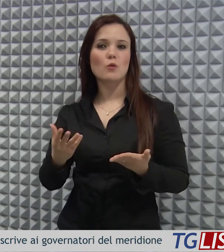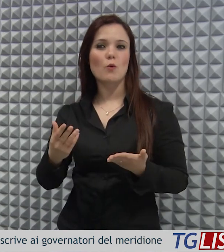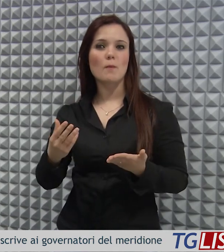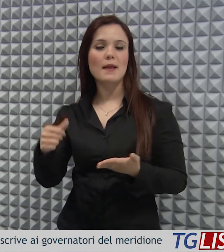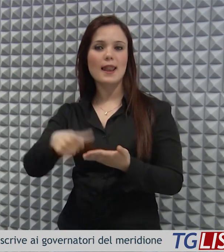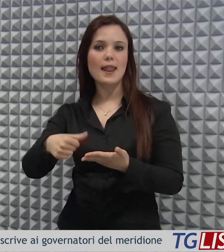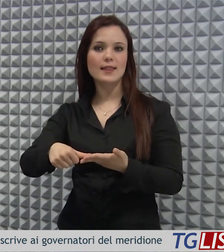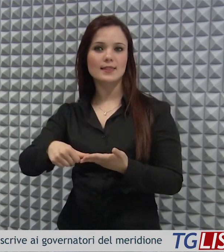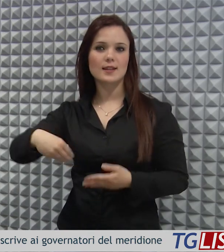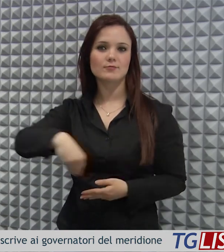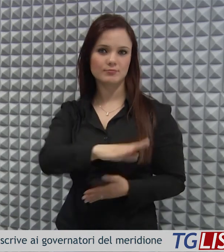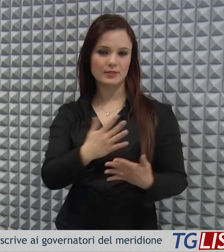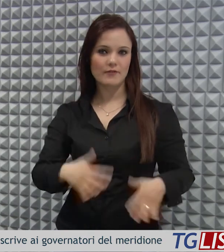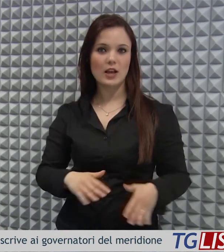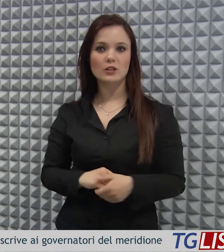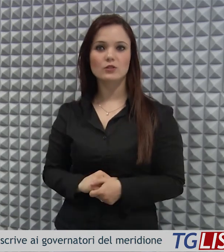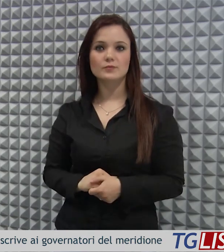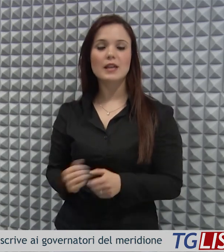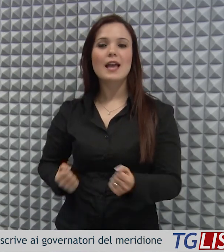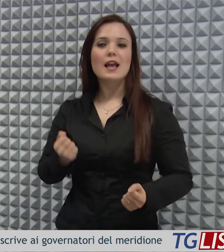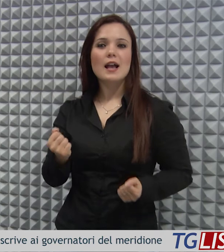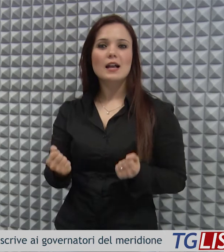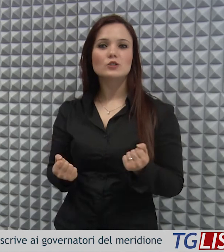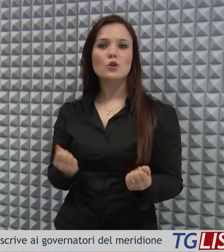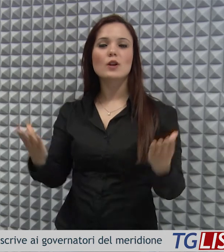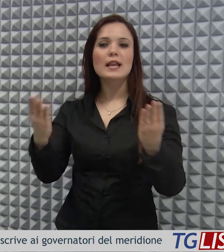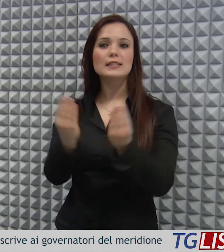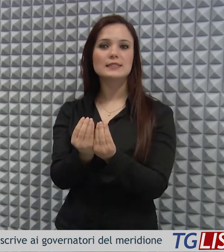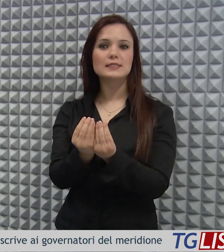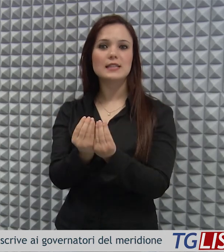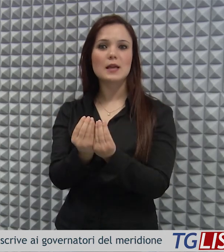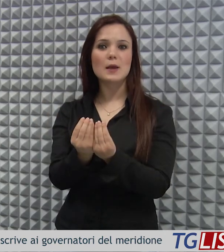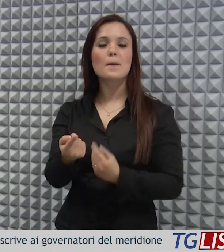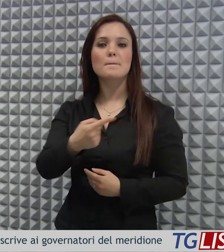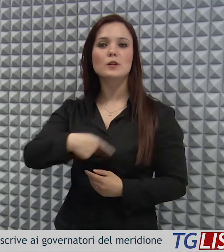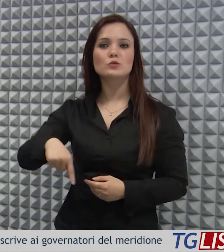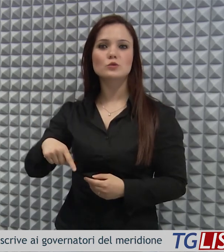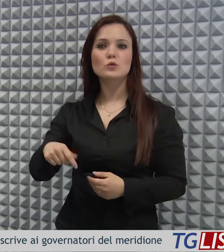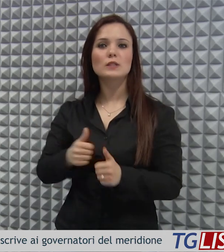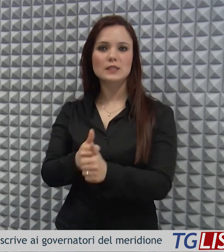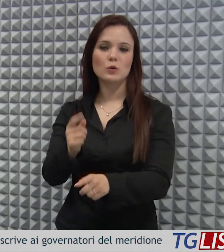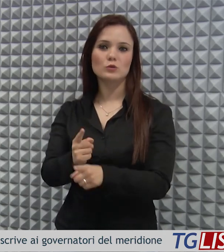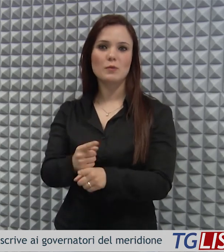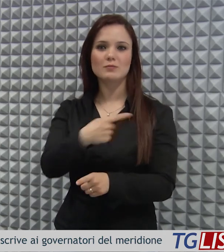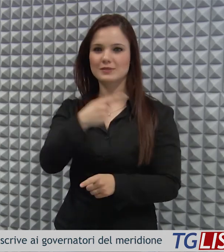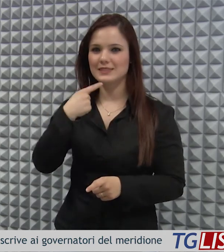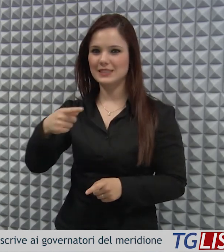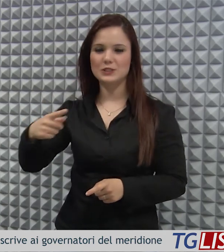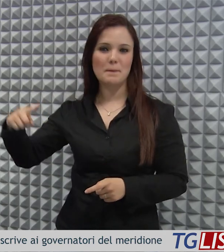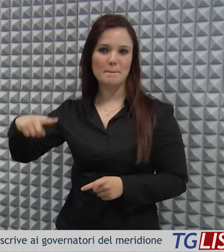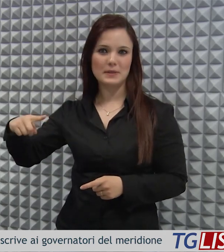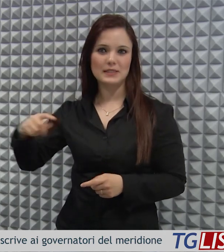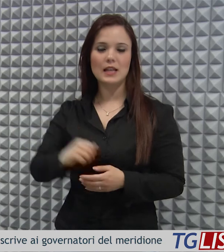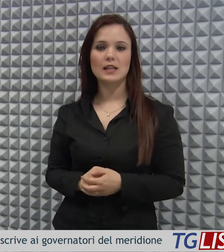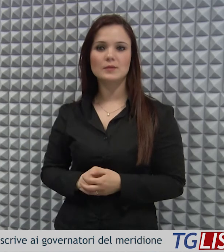lettera inviata loro. Un'azione comune, scrive Pittella, è la strada da percorrere. E